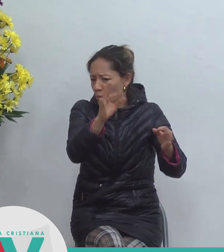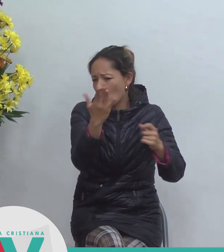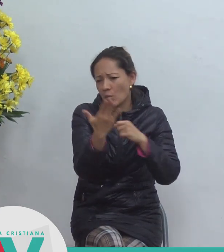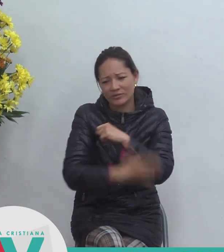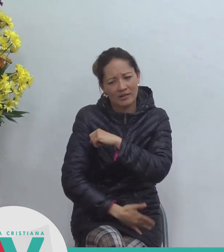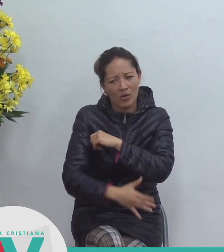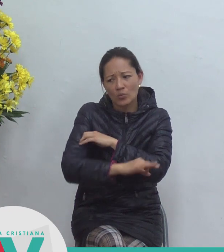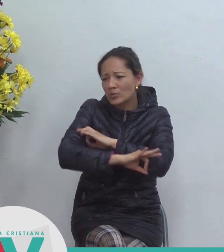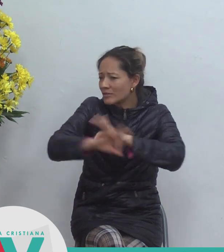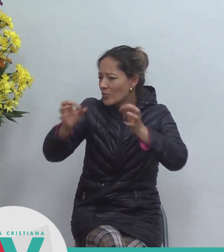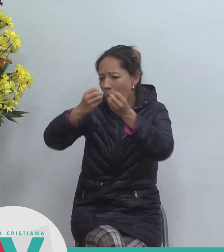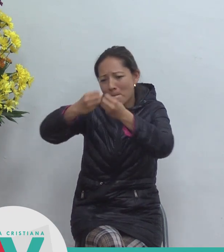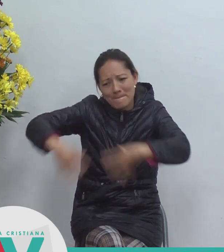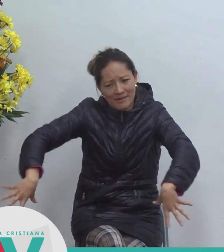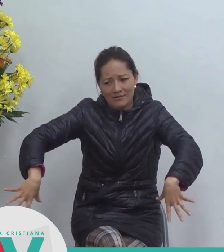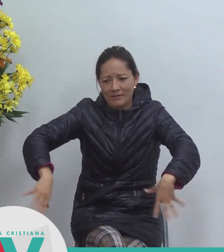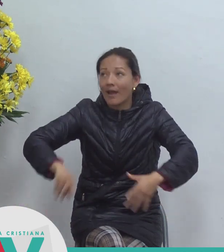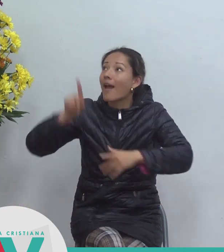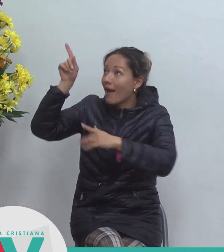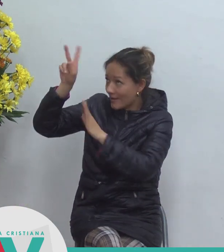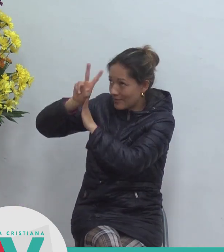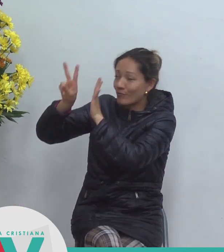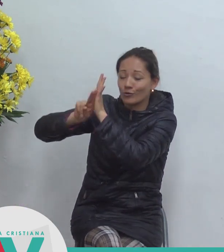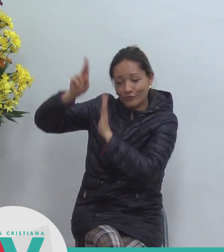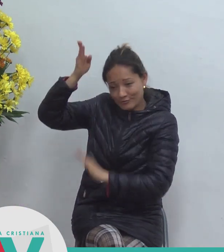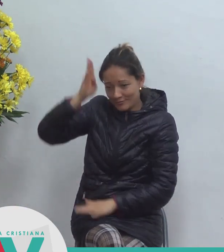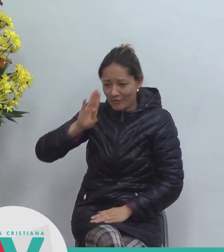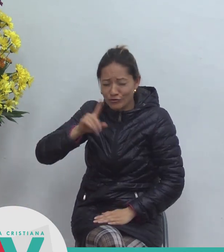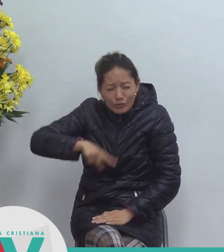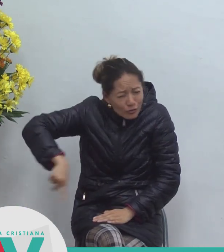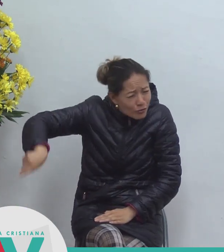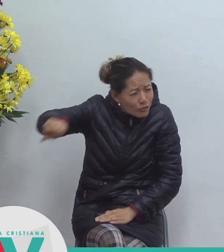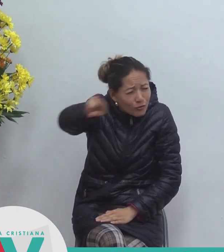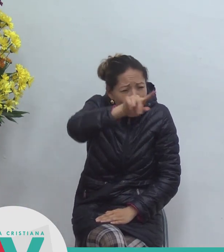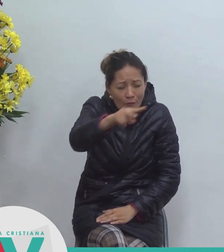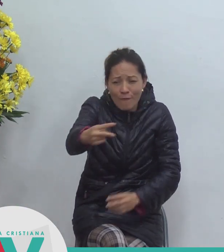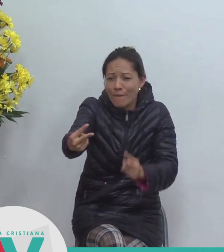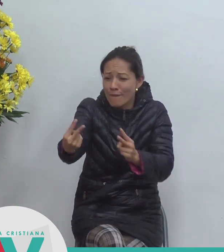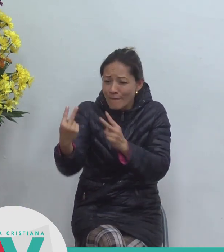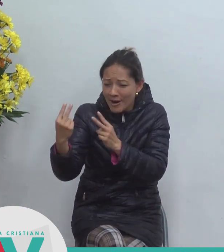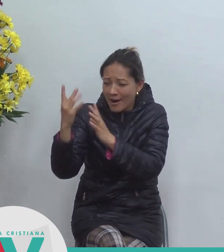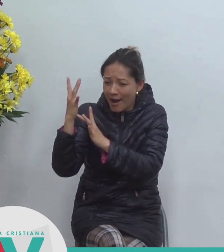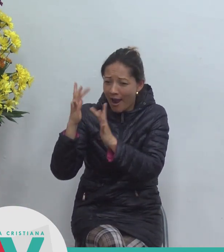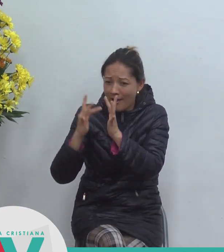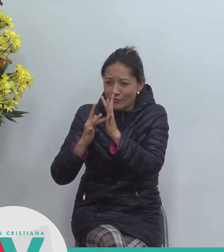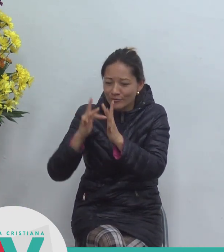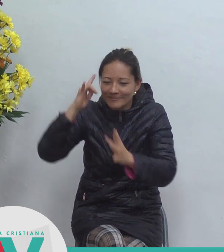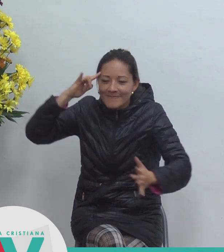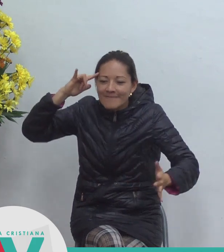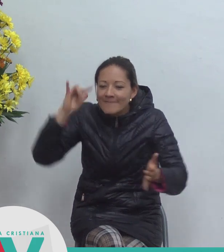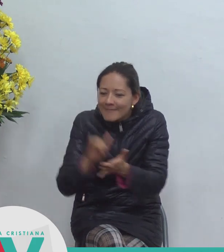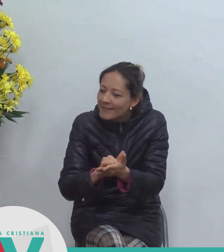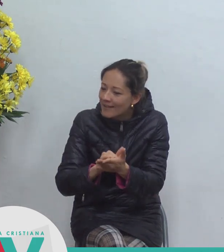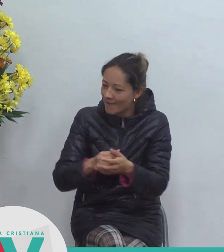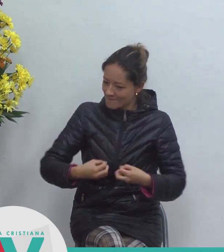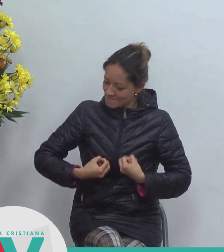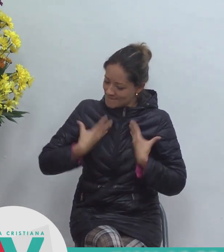porque y esta es la voluntad del que me ha enviado que todo aquel que ve al hijo y cree en él tenga vida eterna y yo lo resucitaré